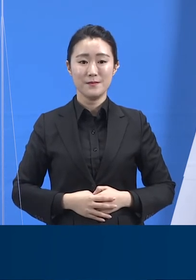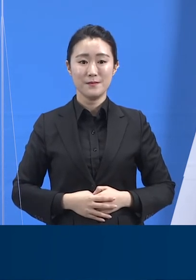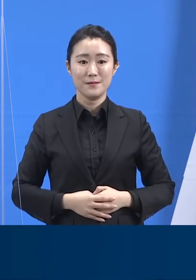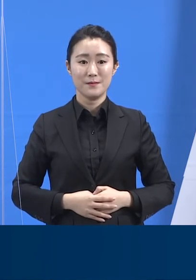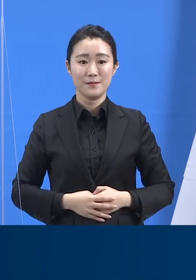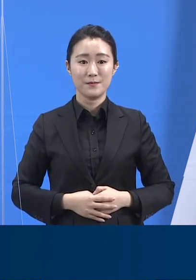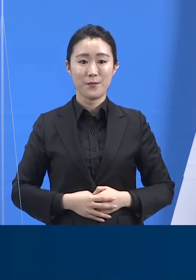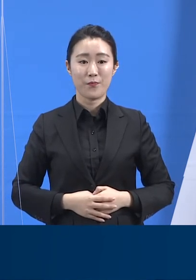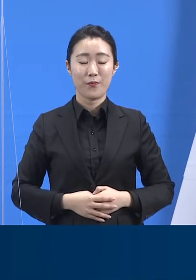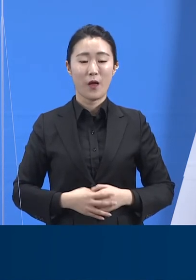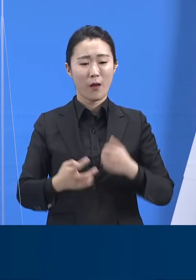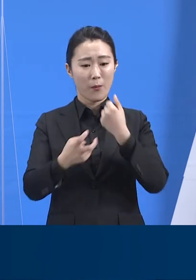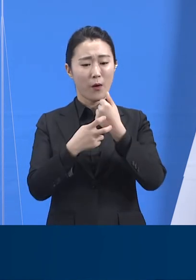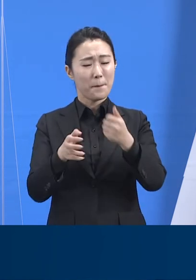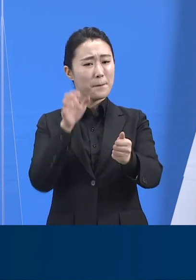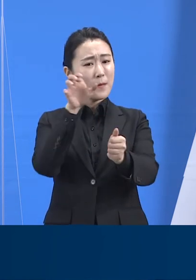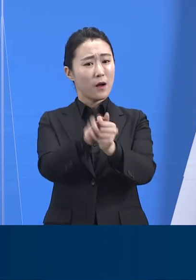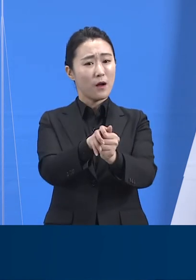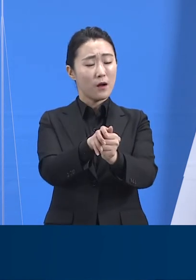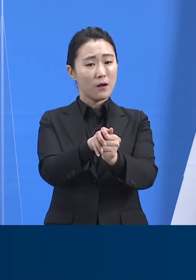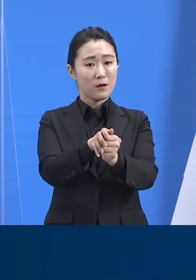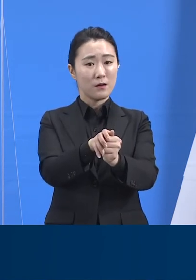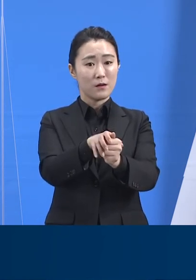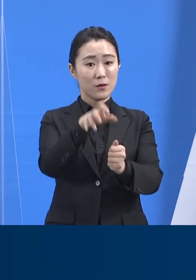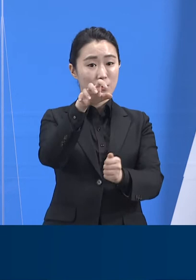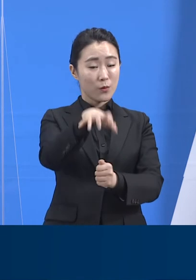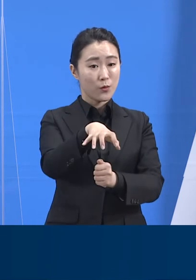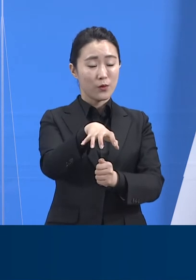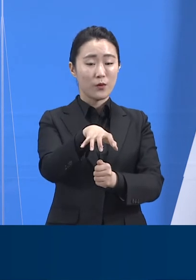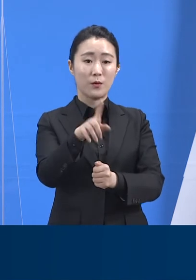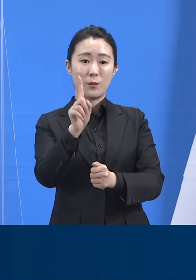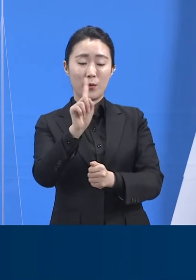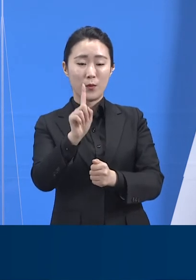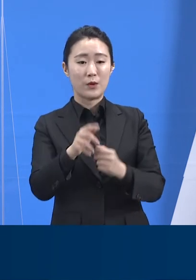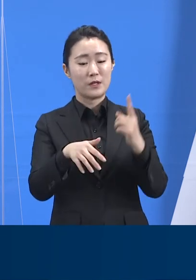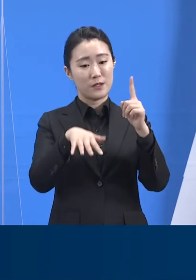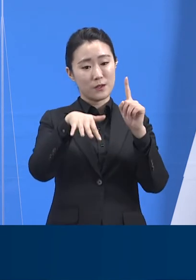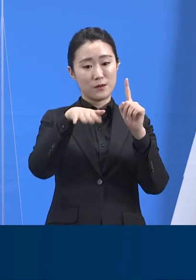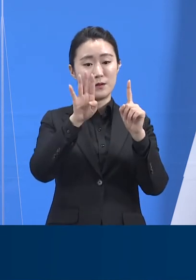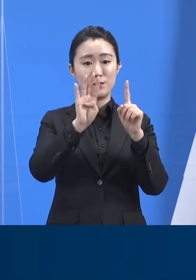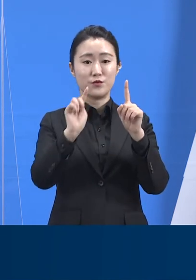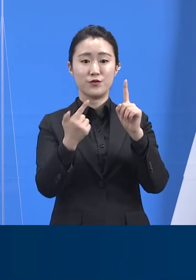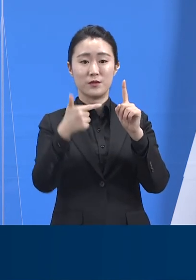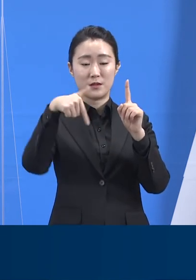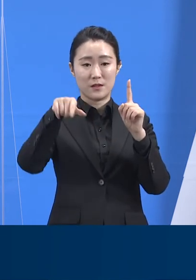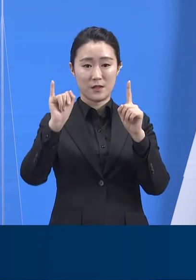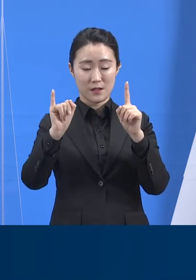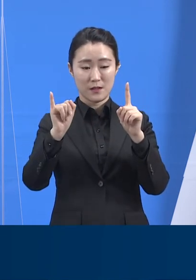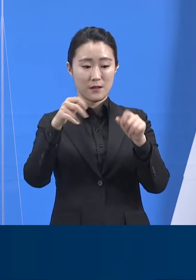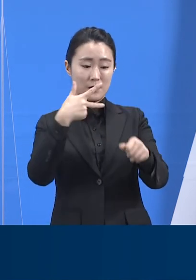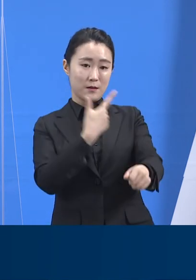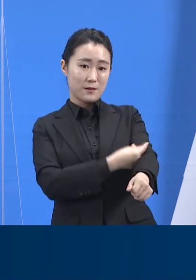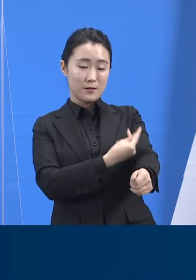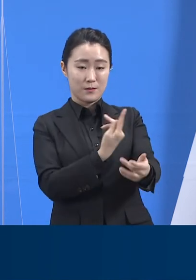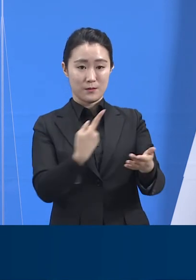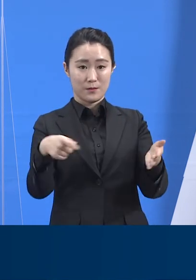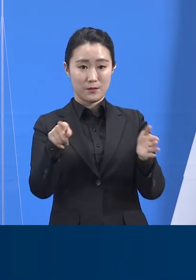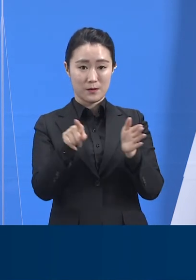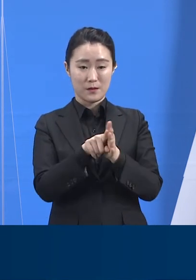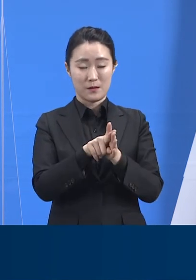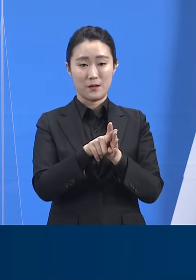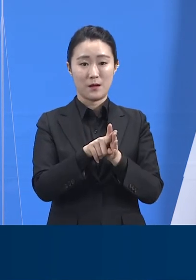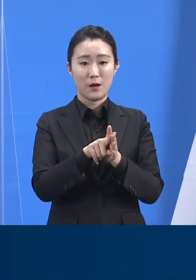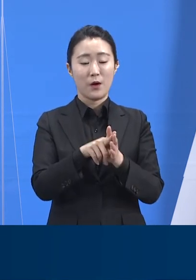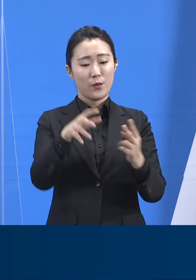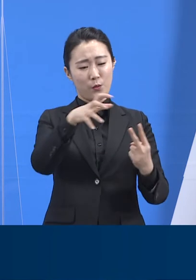위탁의료기관은 1분기 접종을 위해 촉타기의료기관 및 요양병원을 우선 계약 중이며,